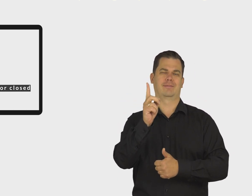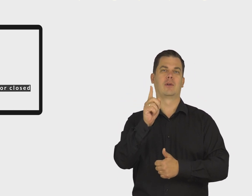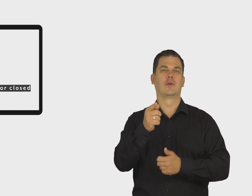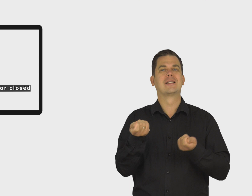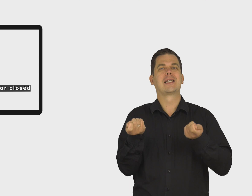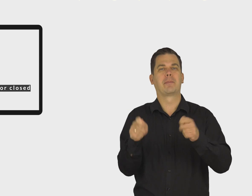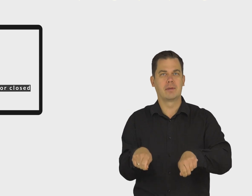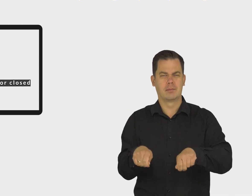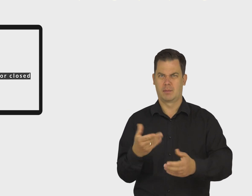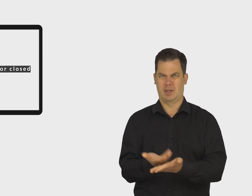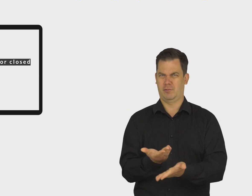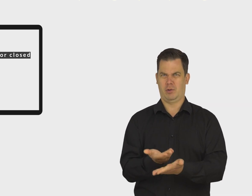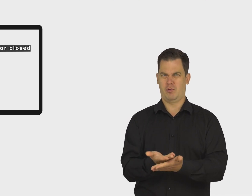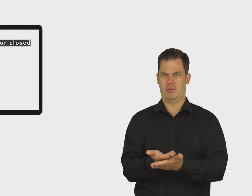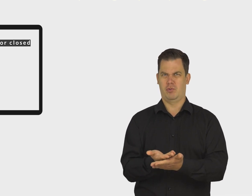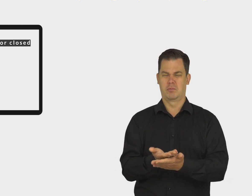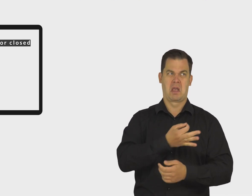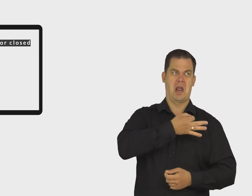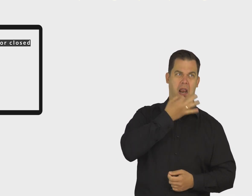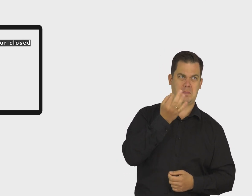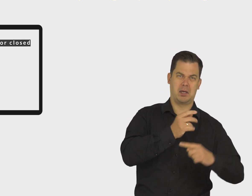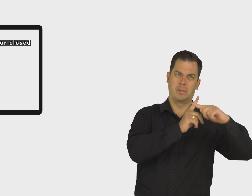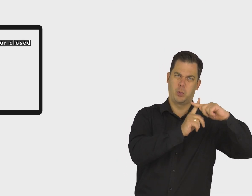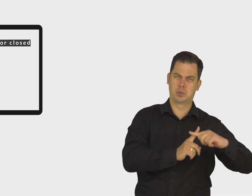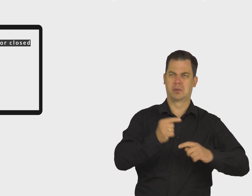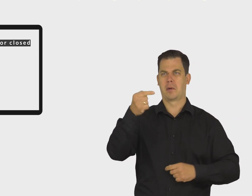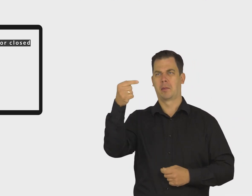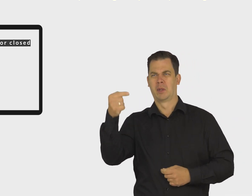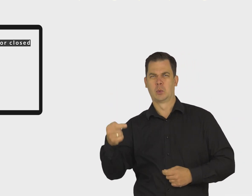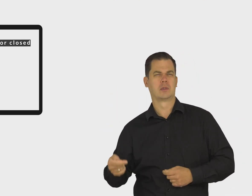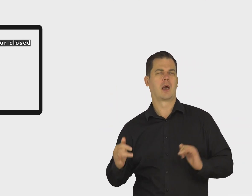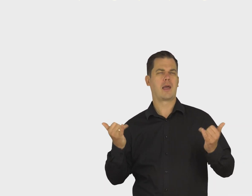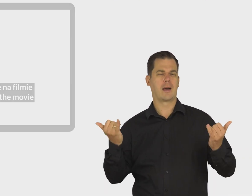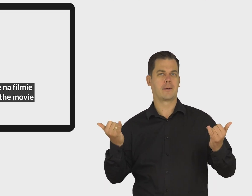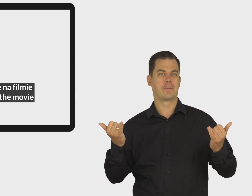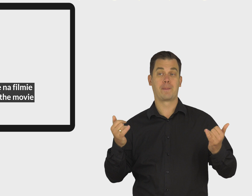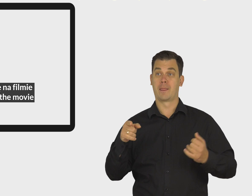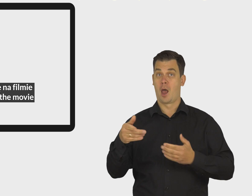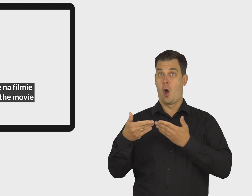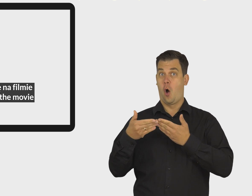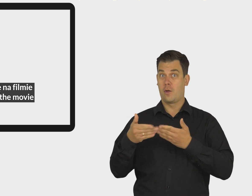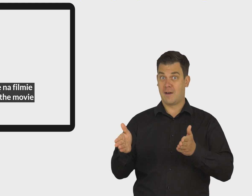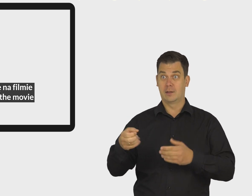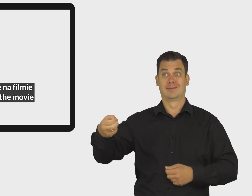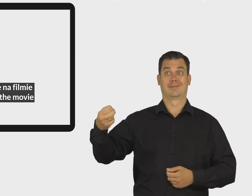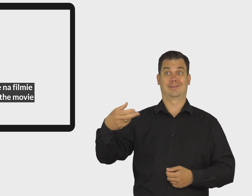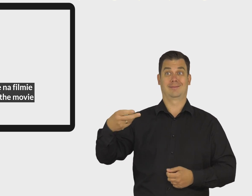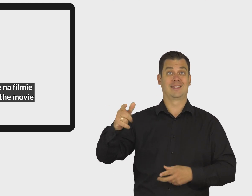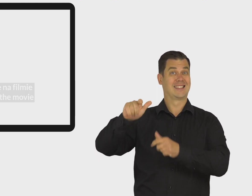Dlaczego? Jakie są plusy i minusy każdego rozwiązania? Napisy otwarte wyświetlają się na filmie